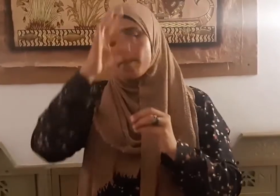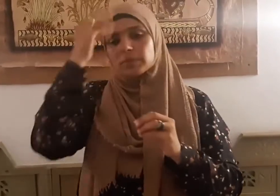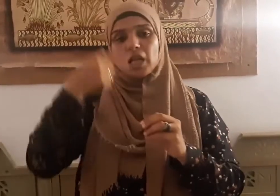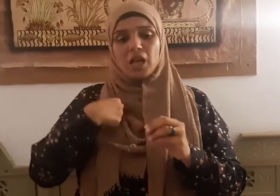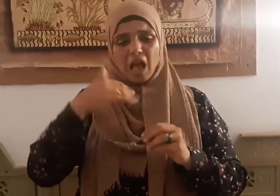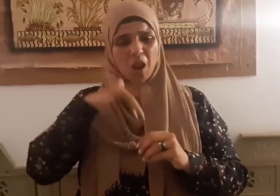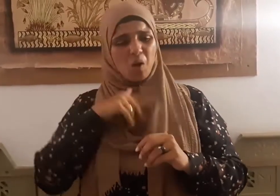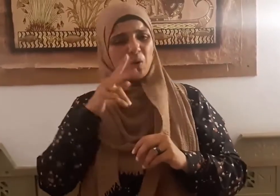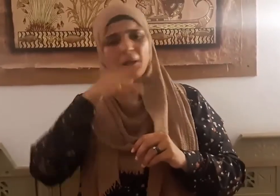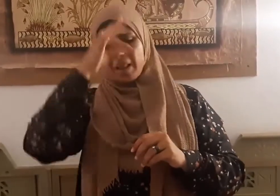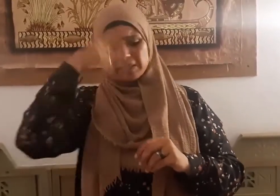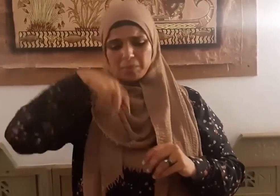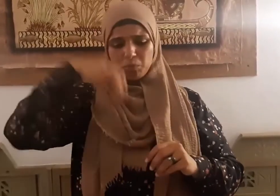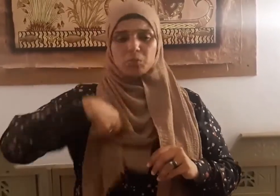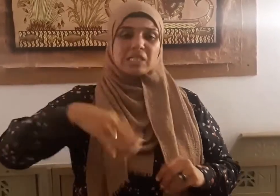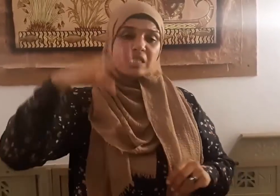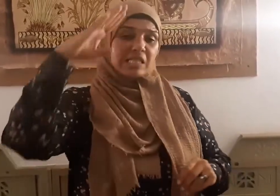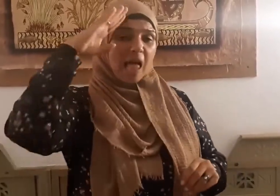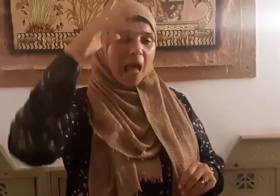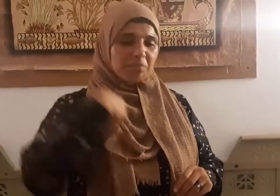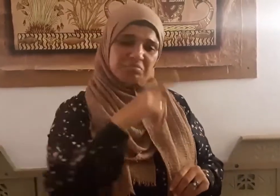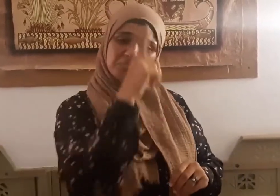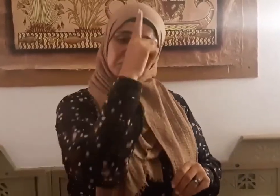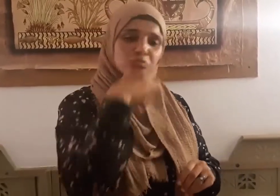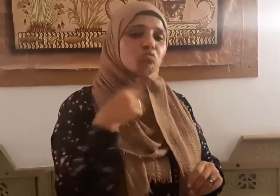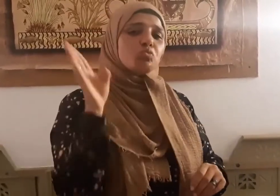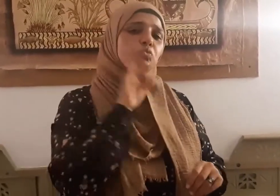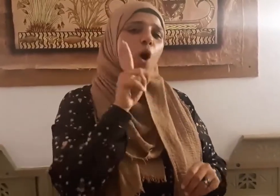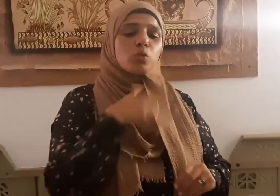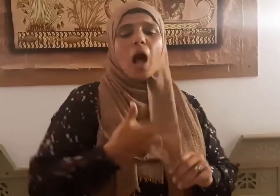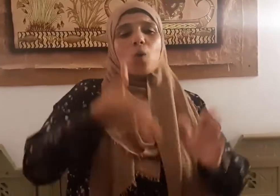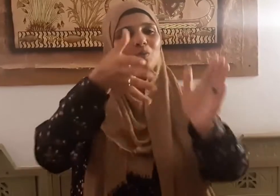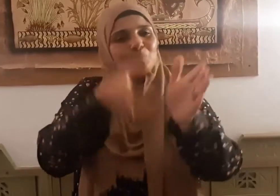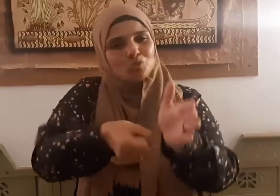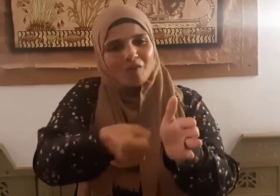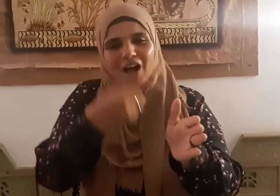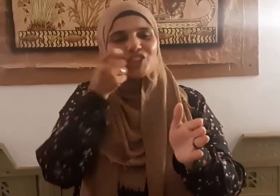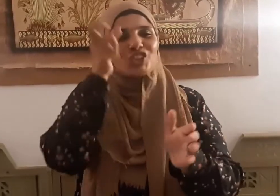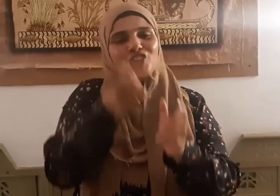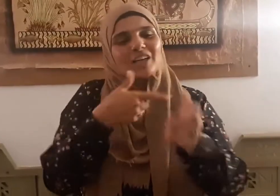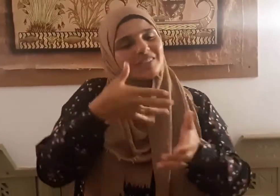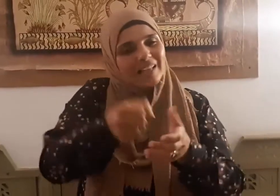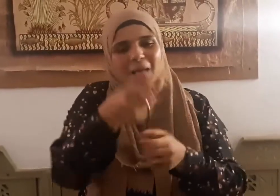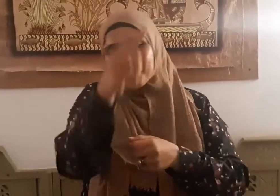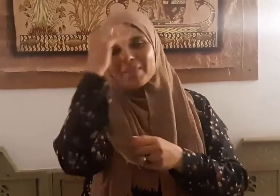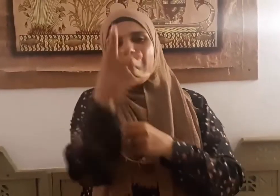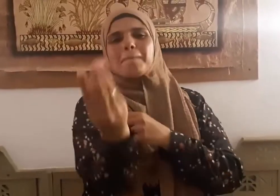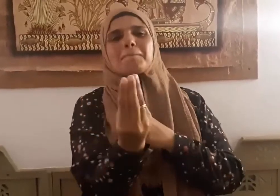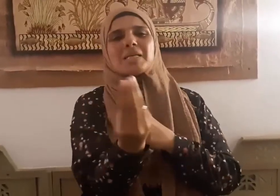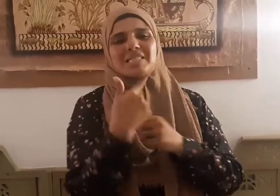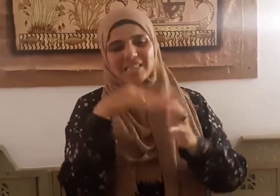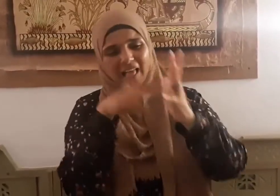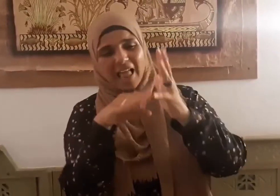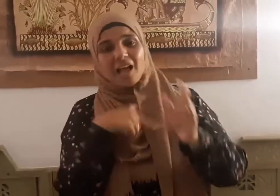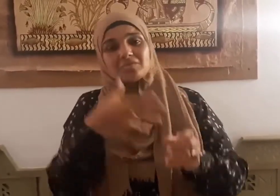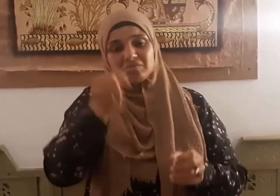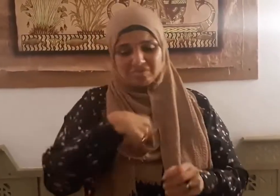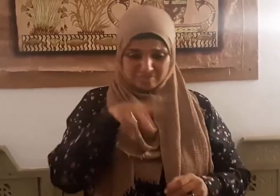إلقاء السلام أو مصافحة من هو أدنى منه منزلة احتقارا له